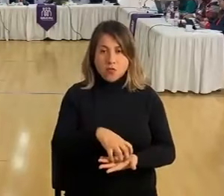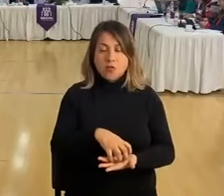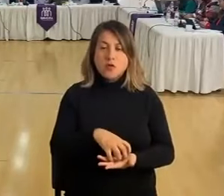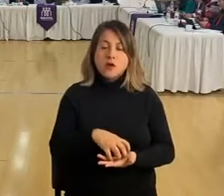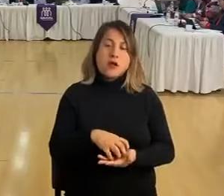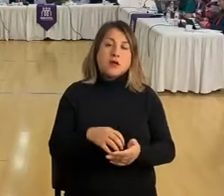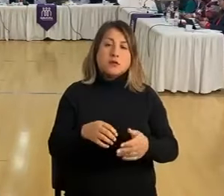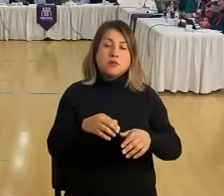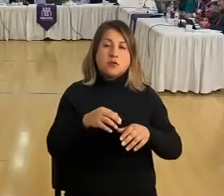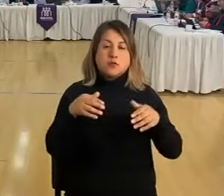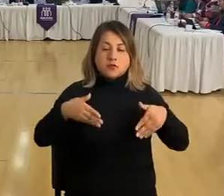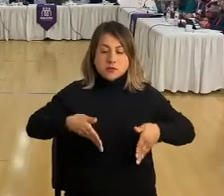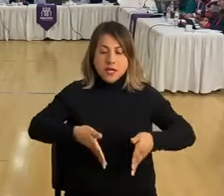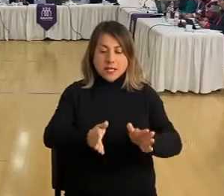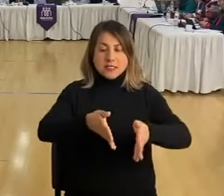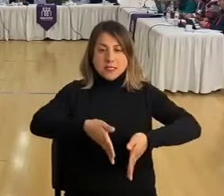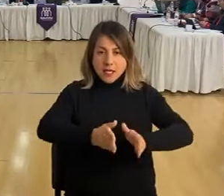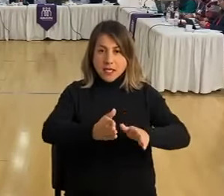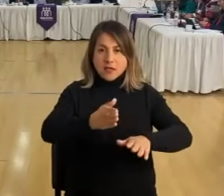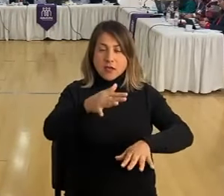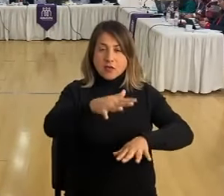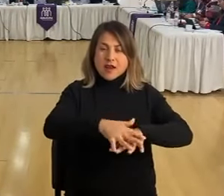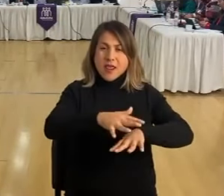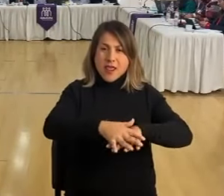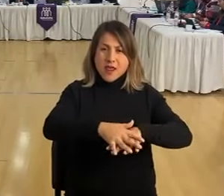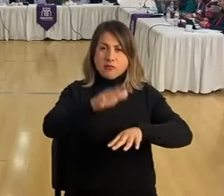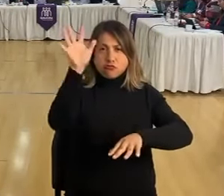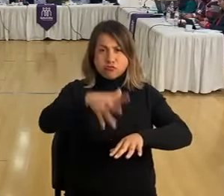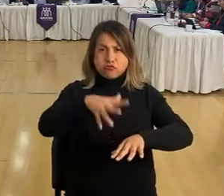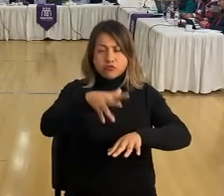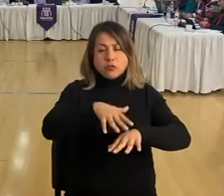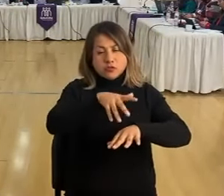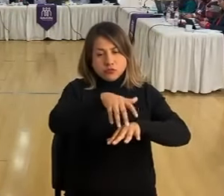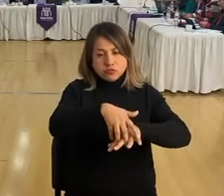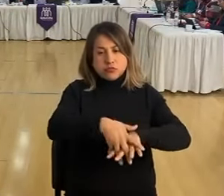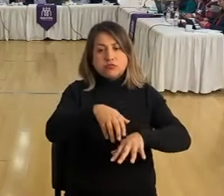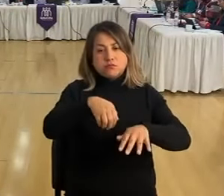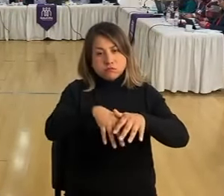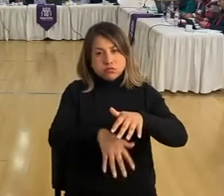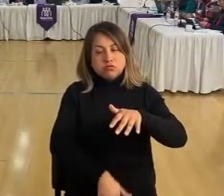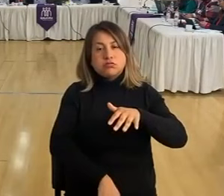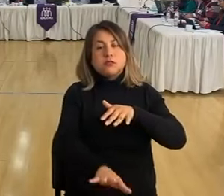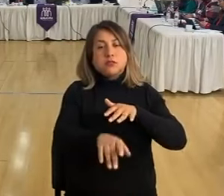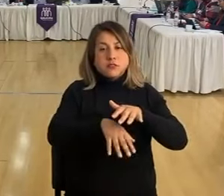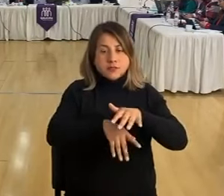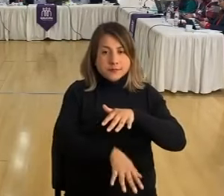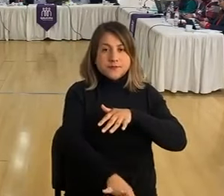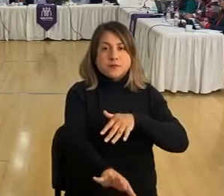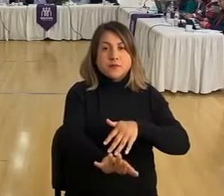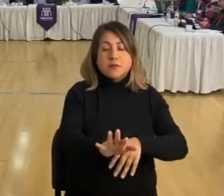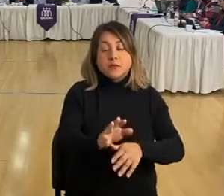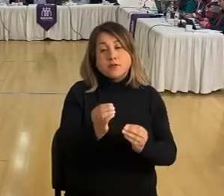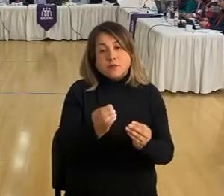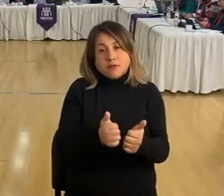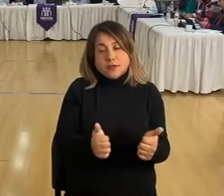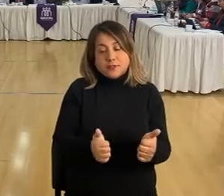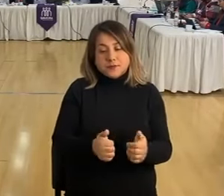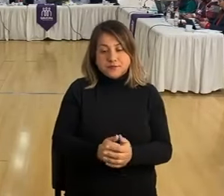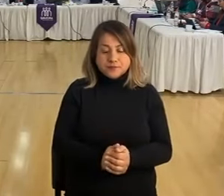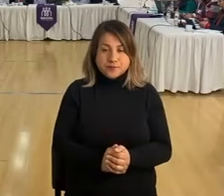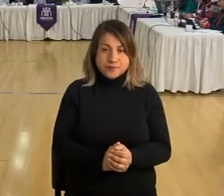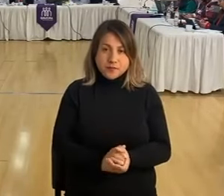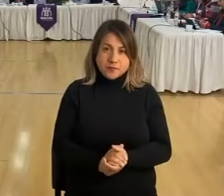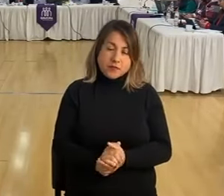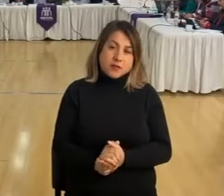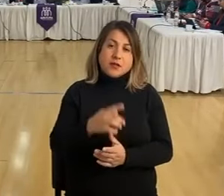sumideros, ¿cierto? Bueno, esto es una labor clave para evitar los anegamientos, y bueno, yo creo que en ese mismo